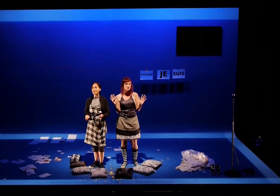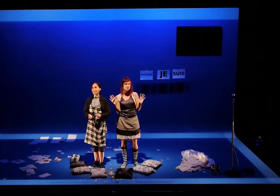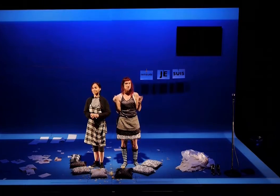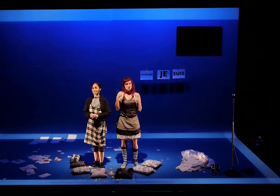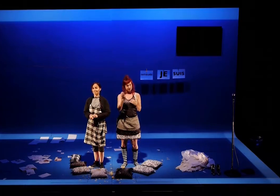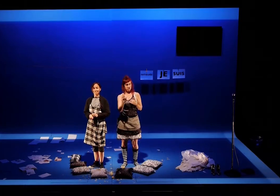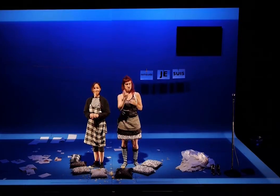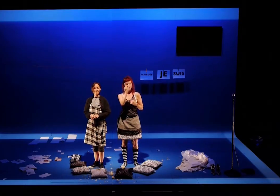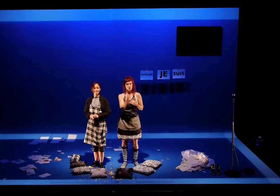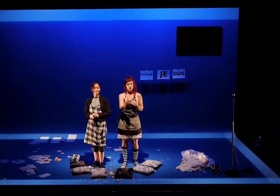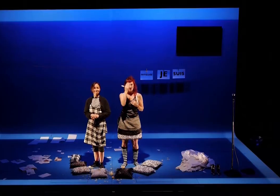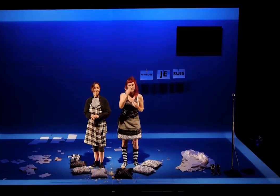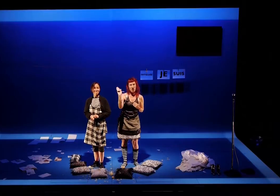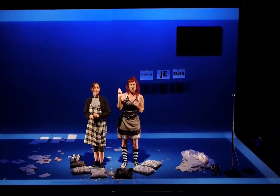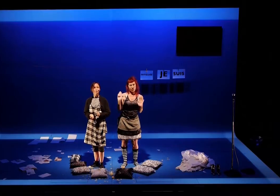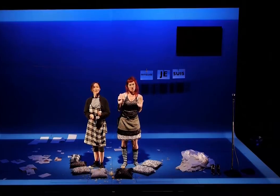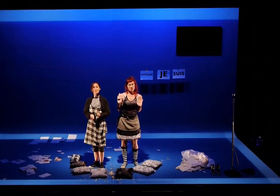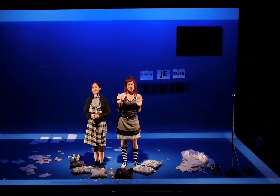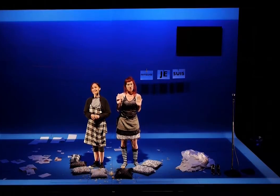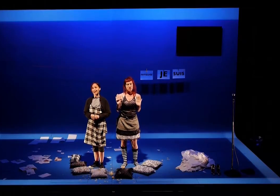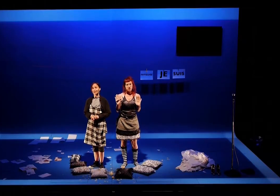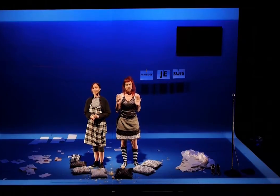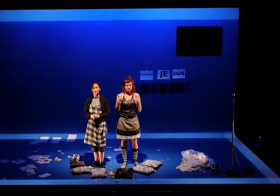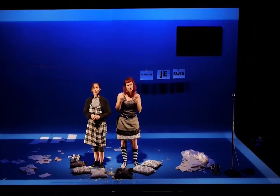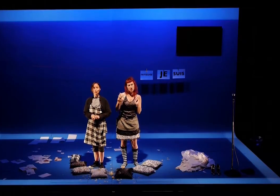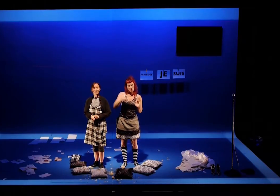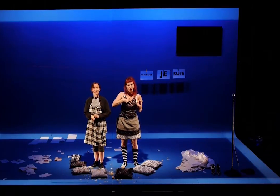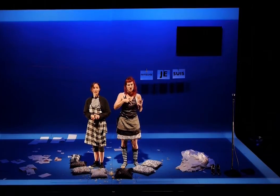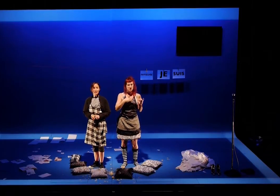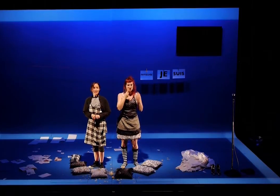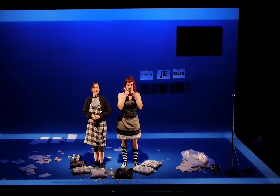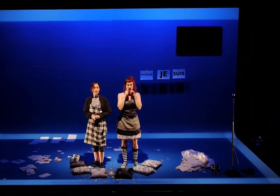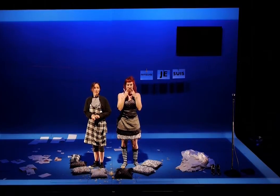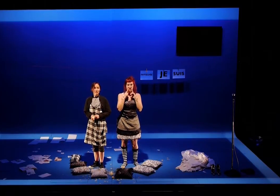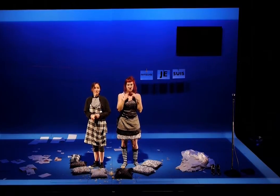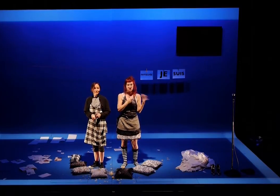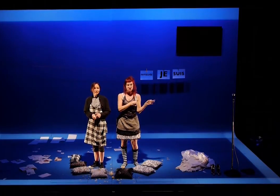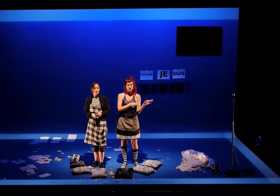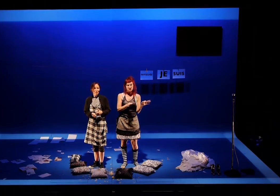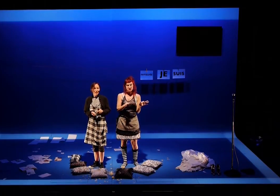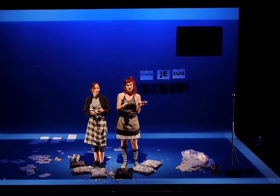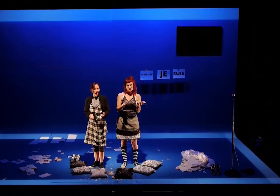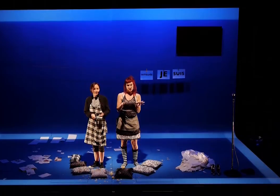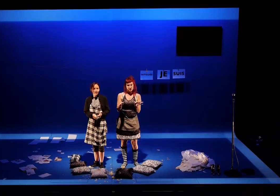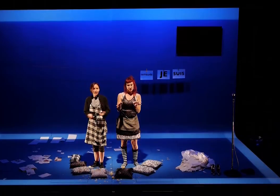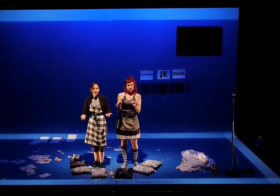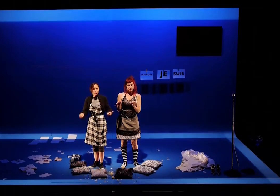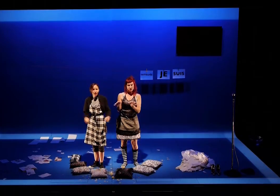des mots, qu'ils soient en langue des signes ou en français, ou les mots de Fabienne Sviatli, sachant que les mots de langue des signes sont